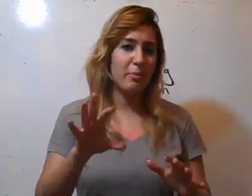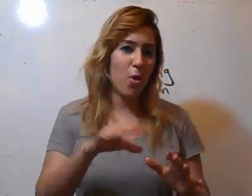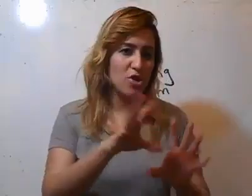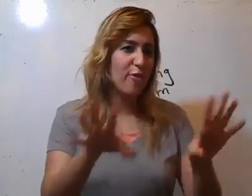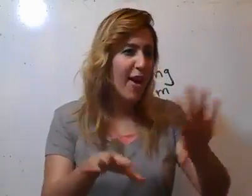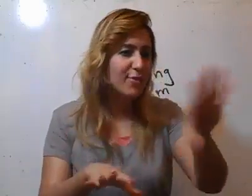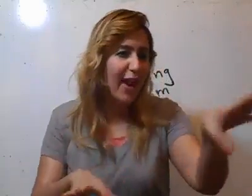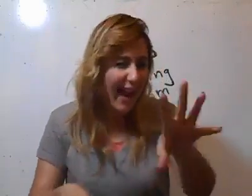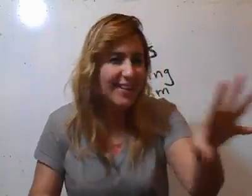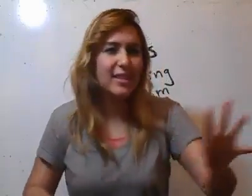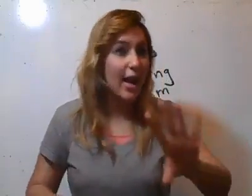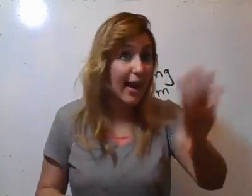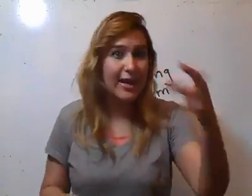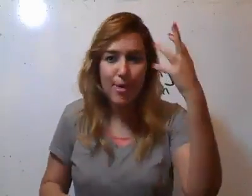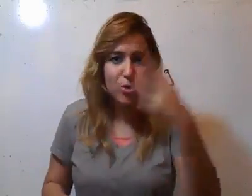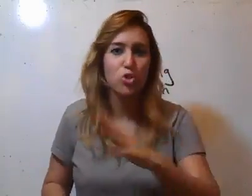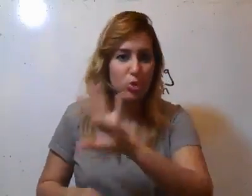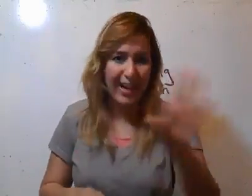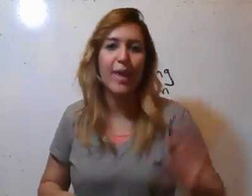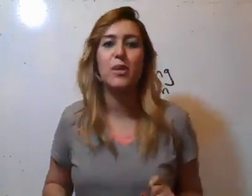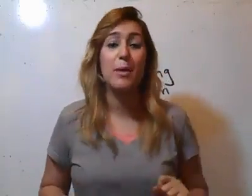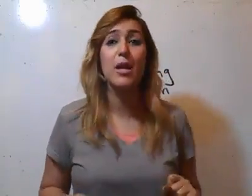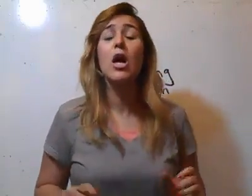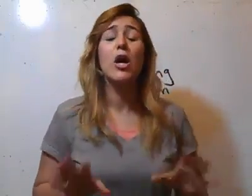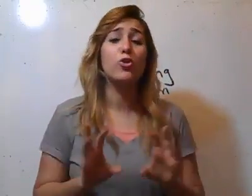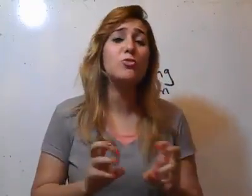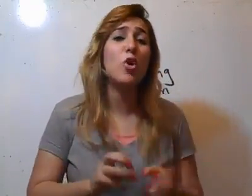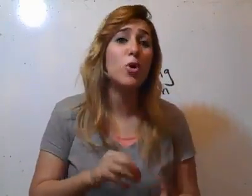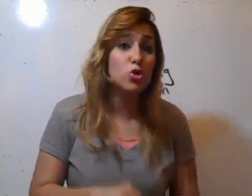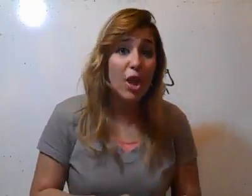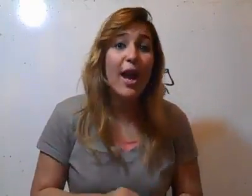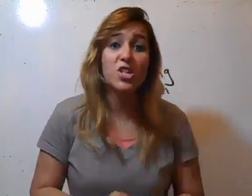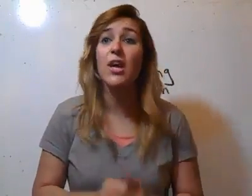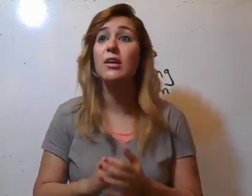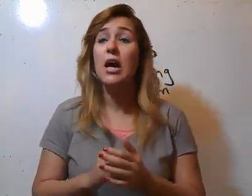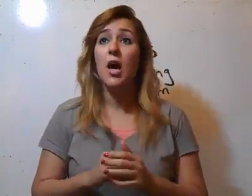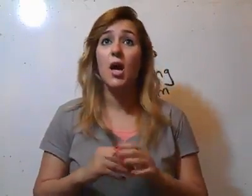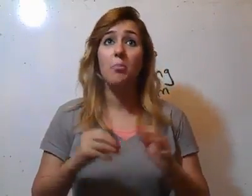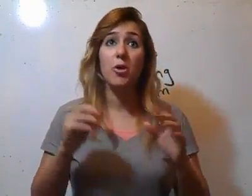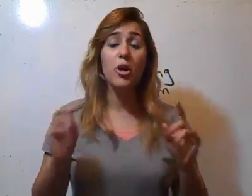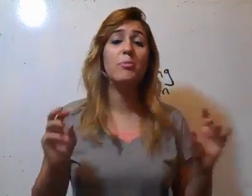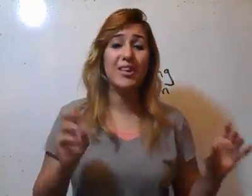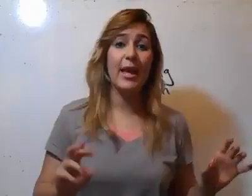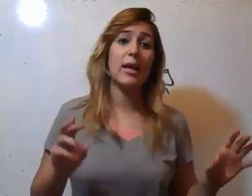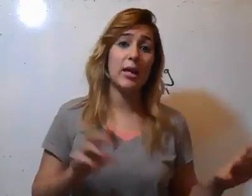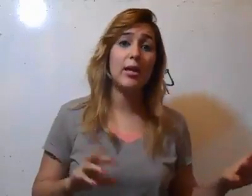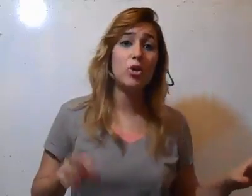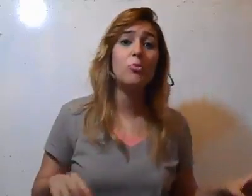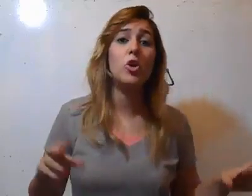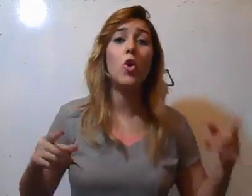اه اه اه شايفا قعد في الحالة دي حالة غريبة ووشه متجهم تماما. الروم دي هو بيخش لها عشان اه الراجل بيحتاج خلال اليوم ان هو